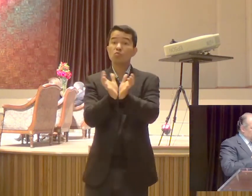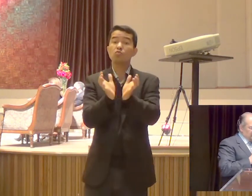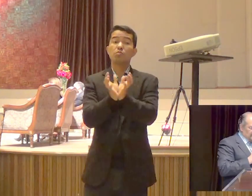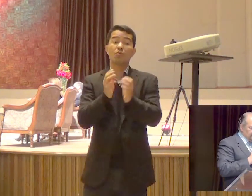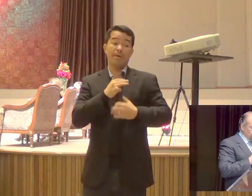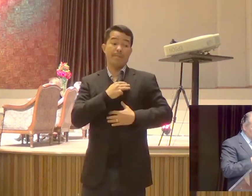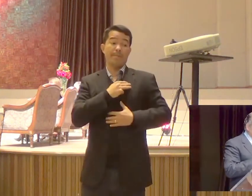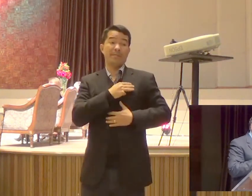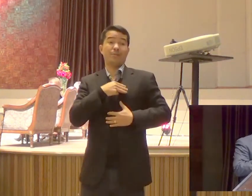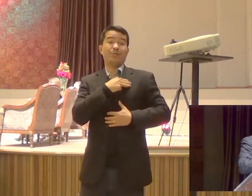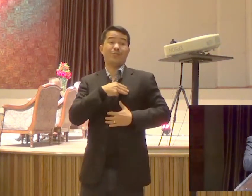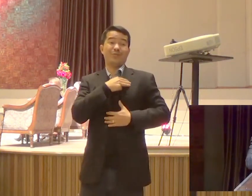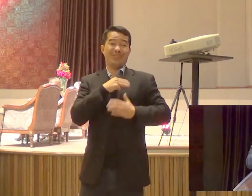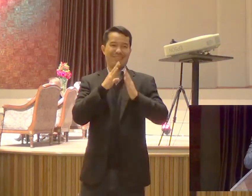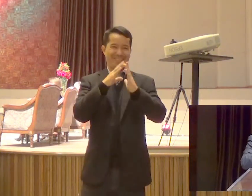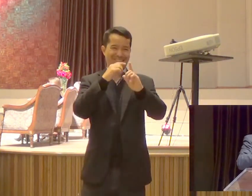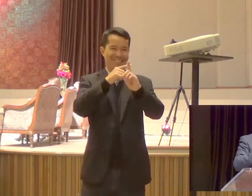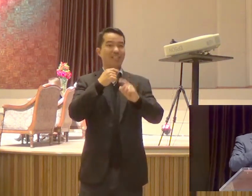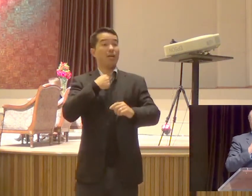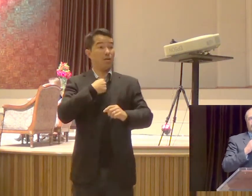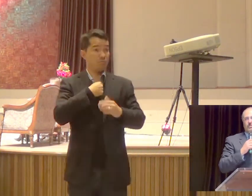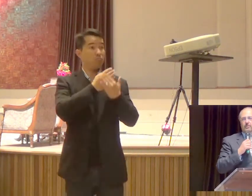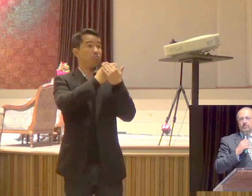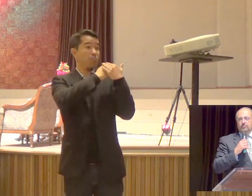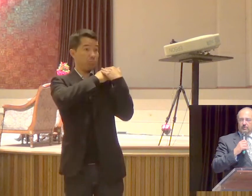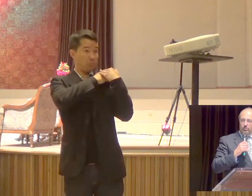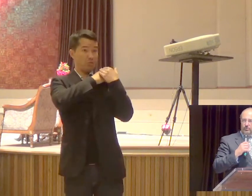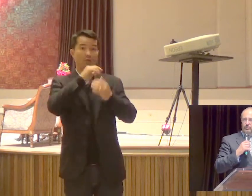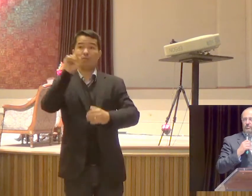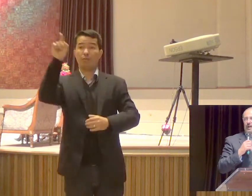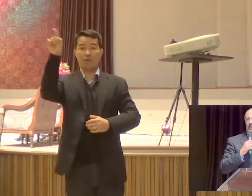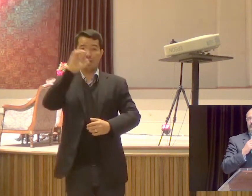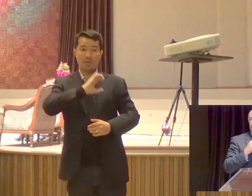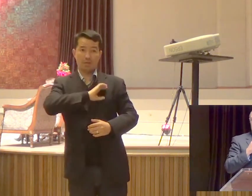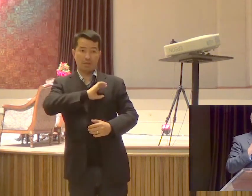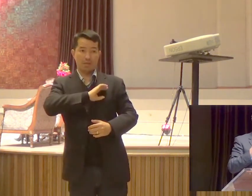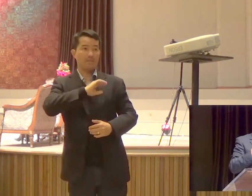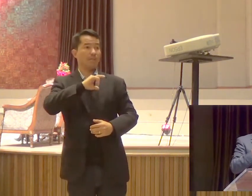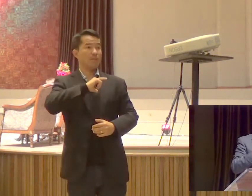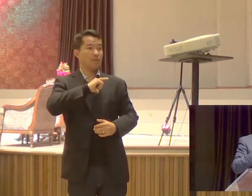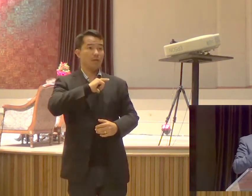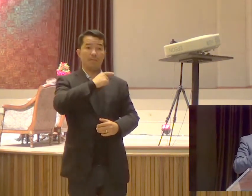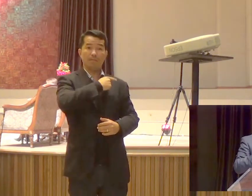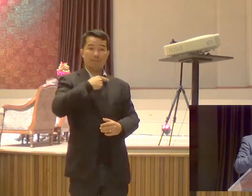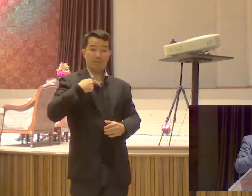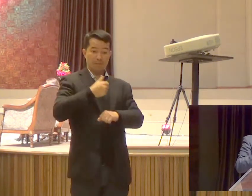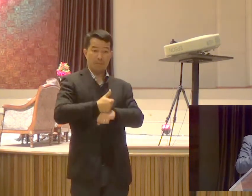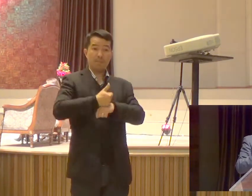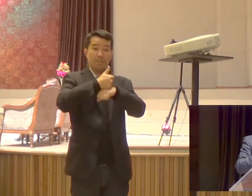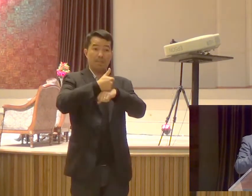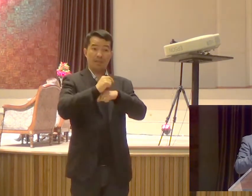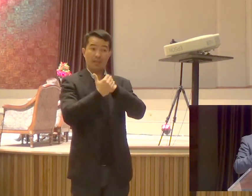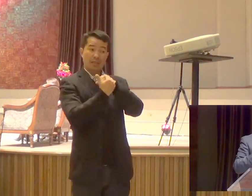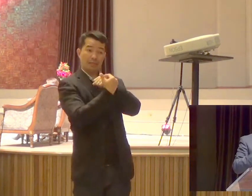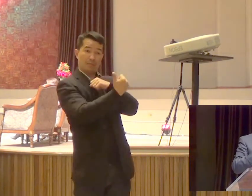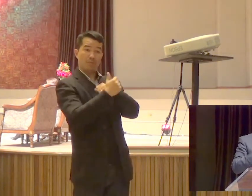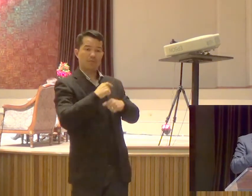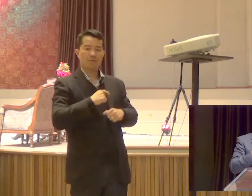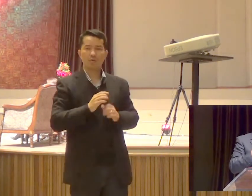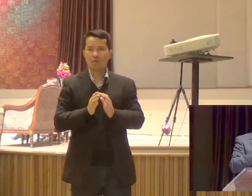igreja E aquele grupo de missões e o pastor titular Me chamaram e me disseram Olha, Nasser, a gente